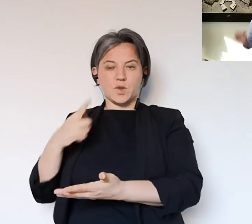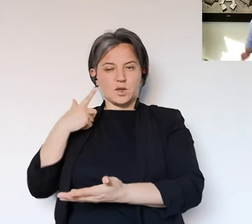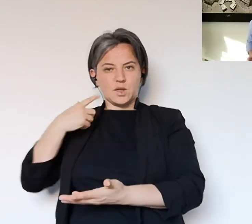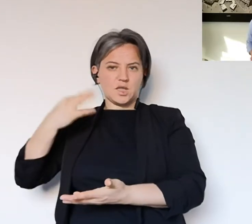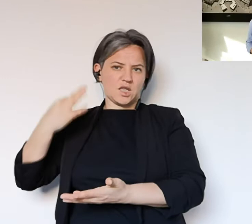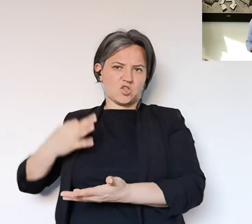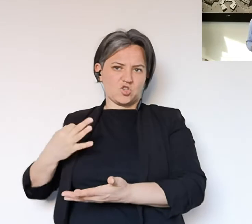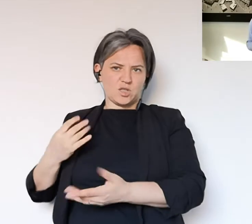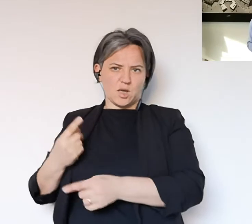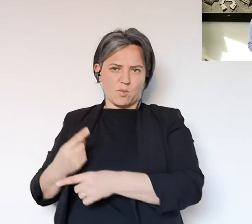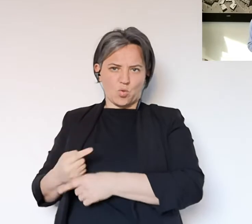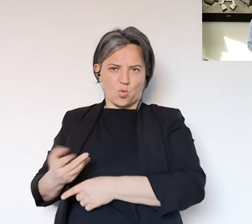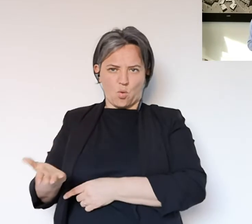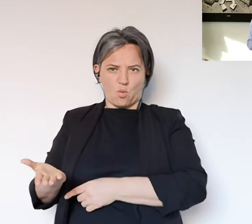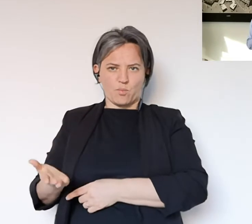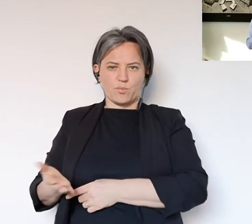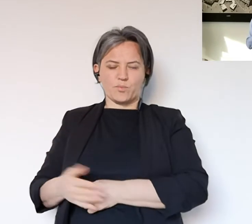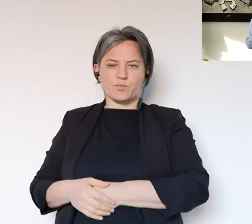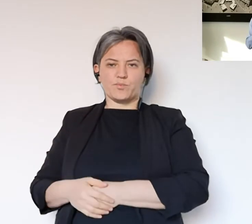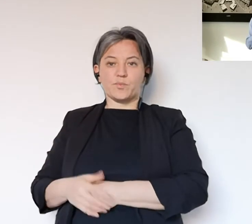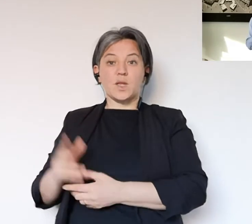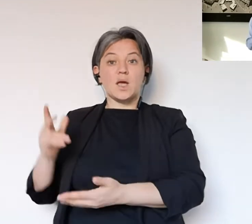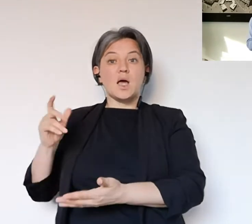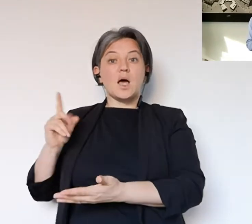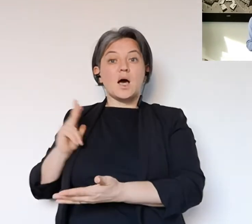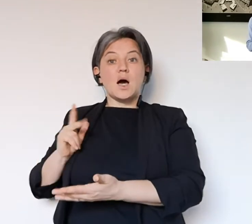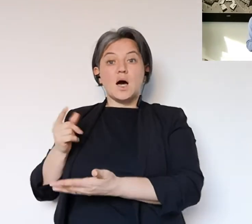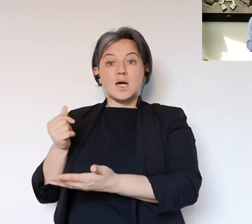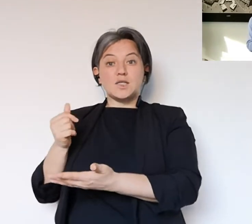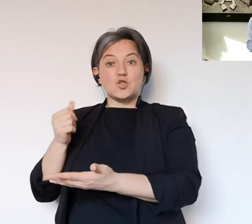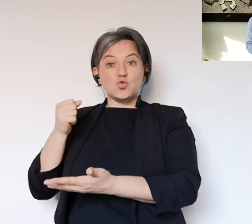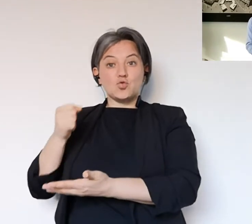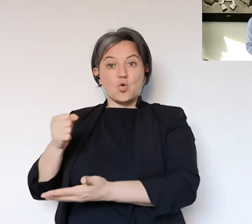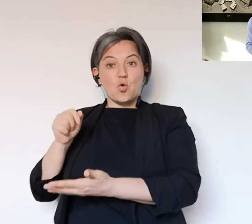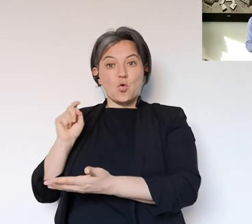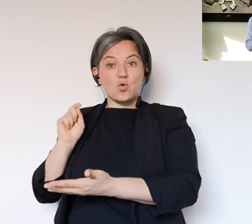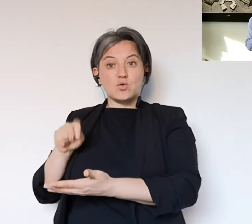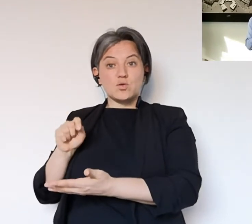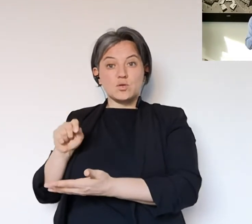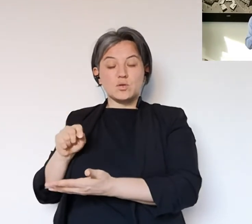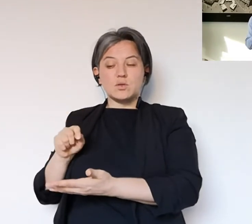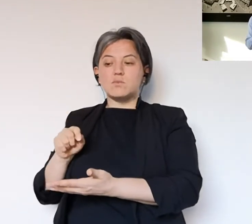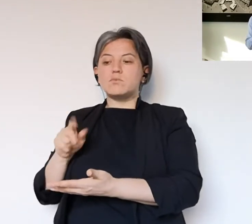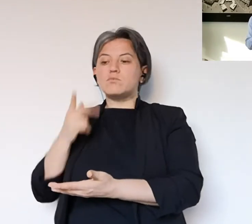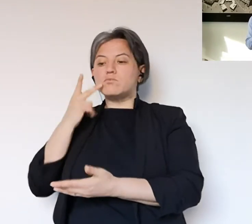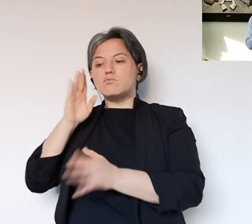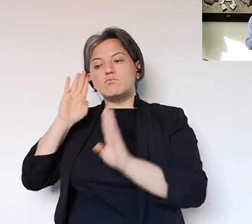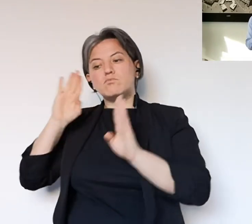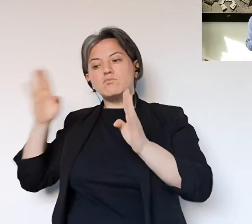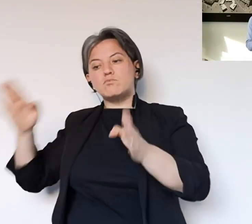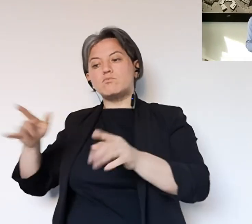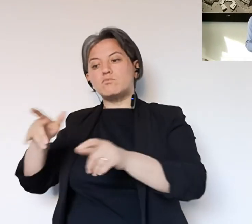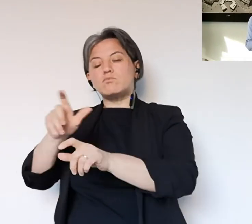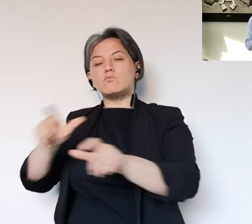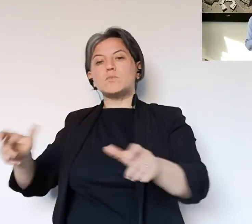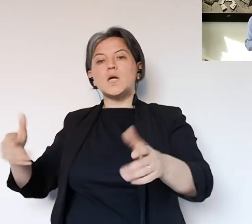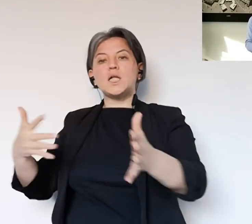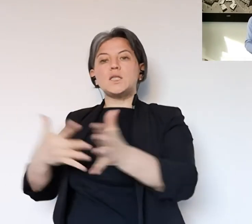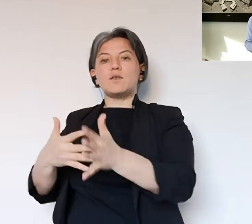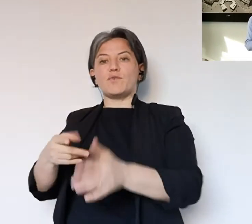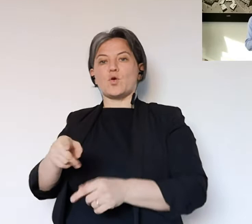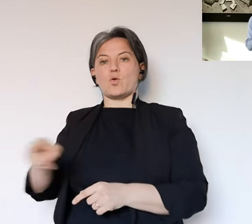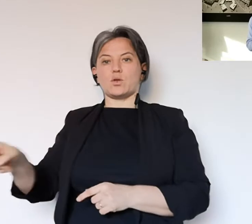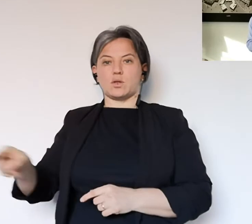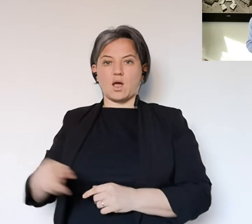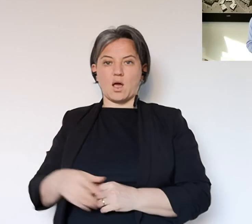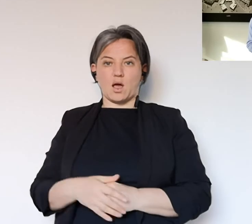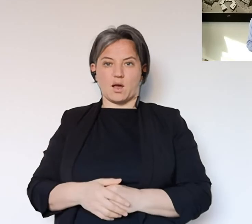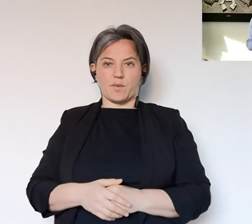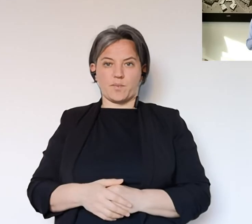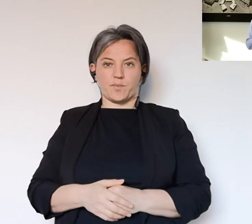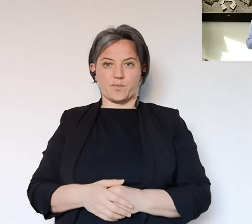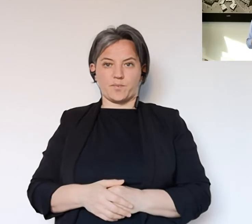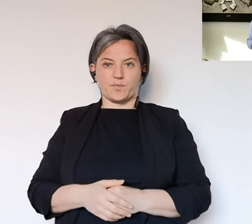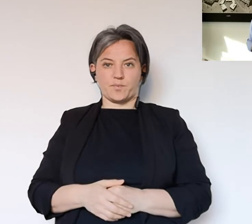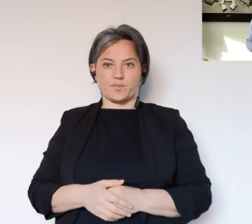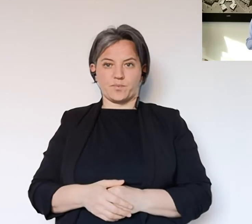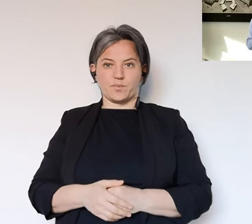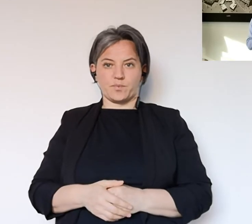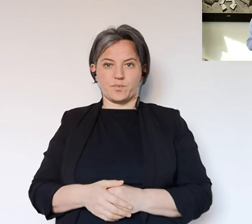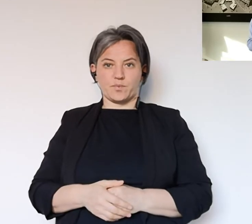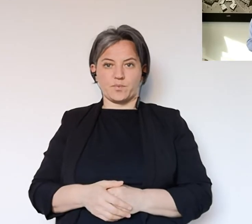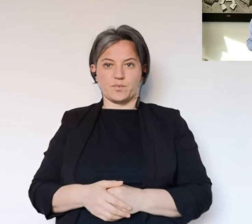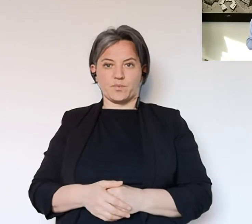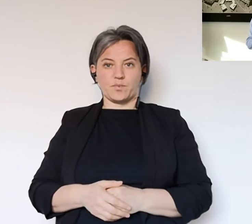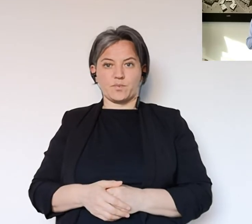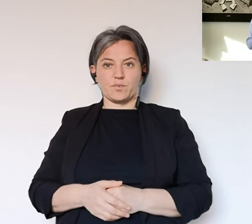ragionamento che ribadisco, quelle che si determineranno, sono sempre, vanno sempre nella direzione delle